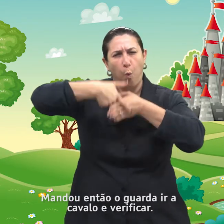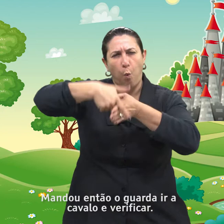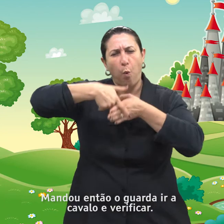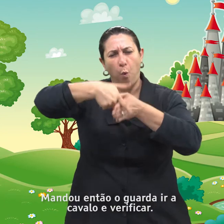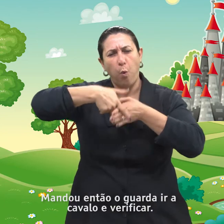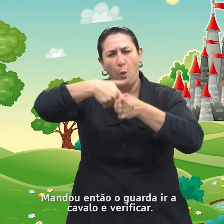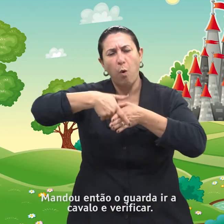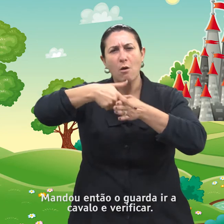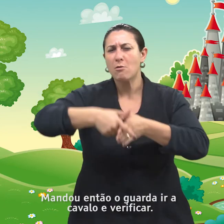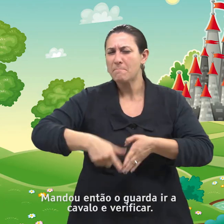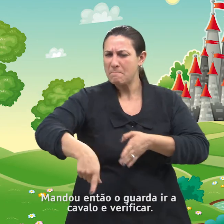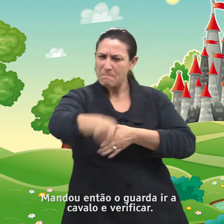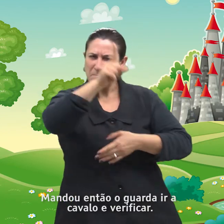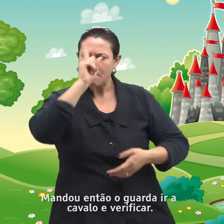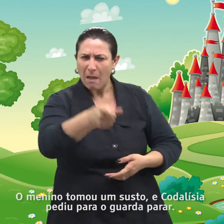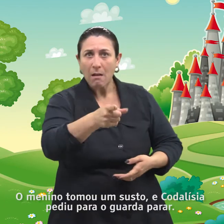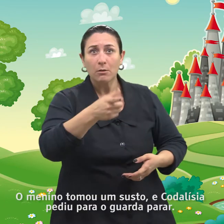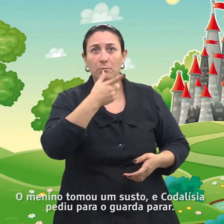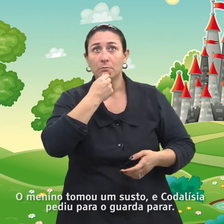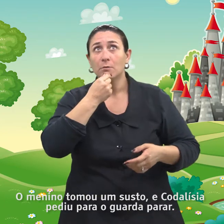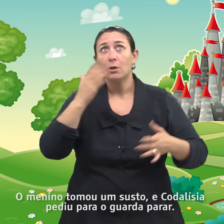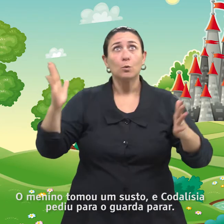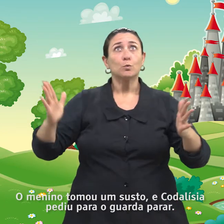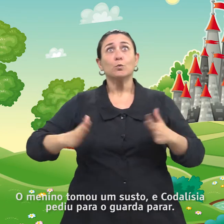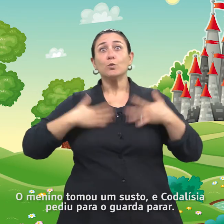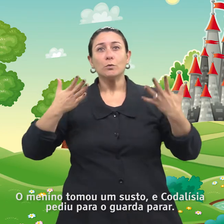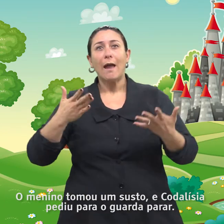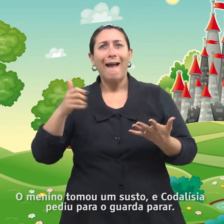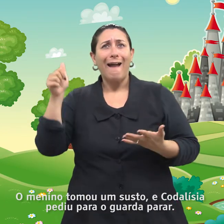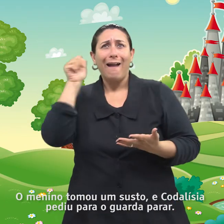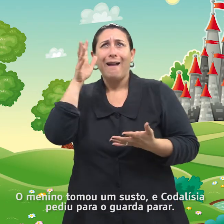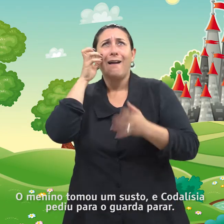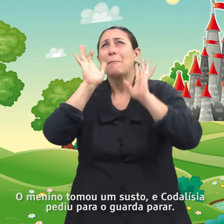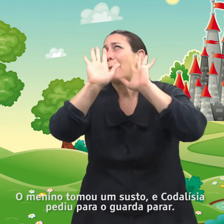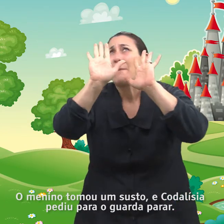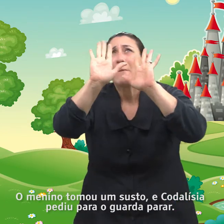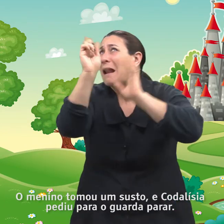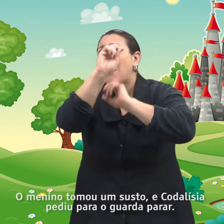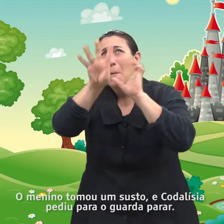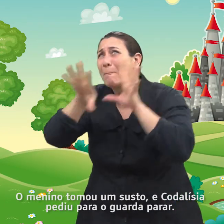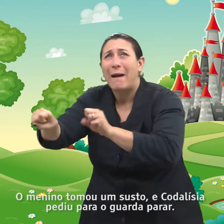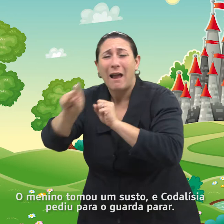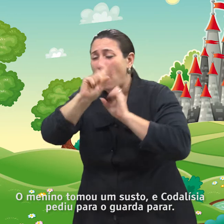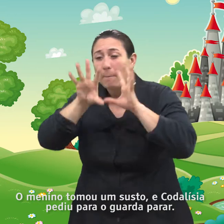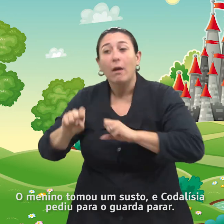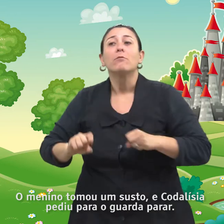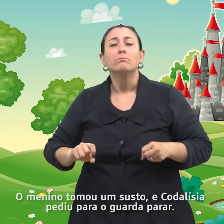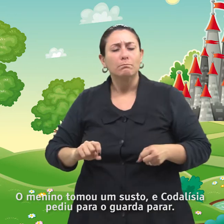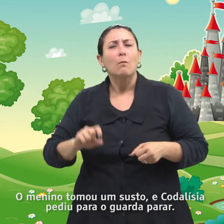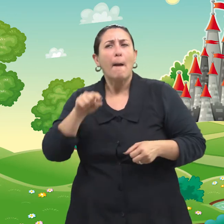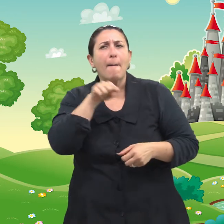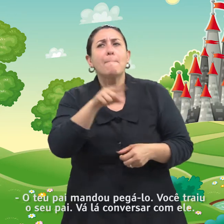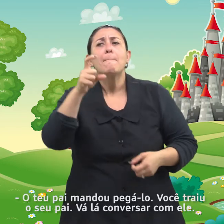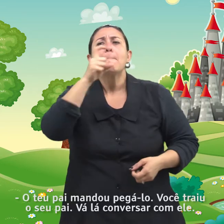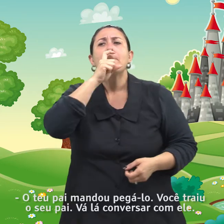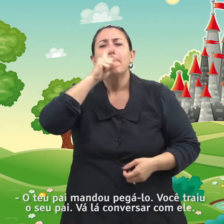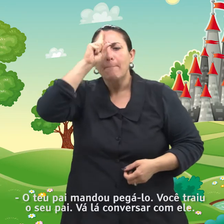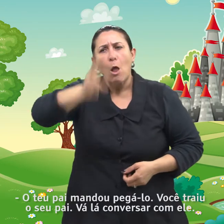cavalo e verificar. O menino tomou um susto e Codalísia pediu para o guarda parar. O teu pai